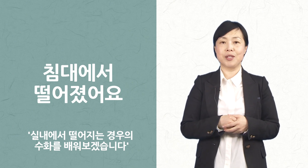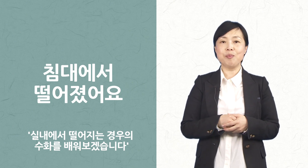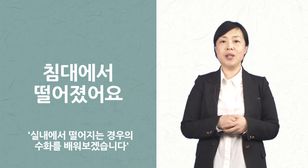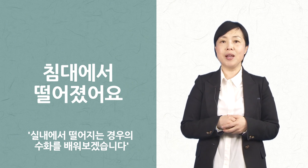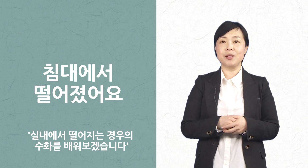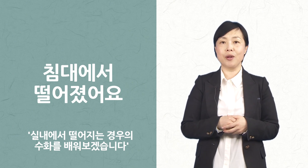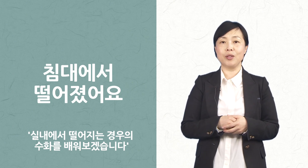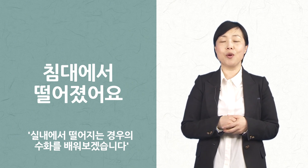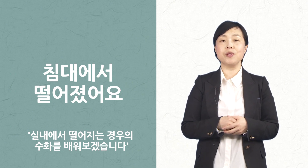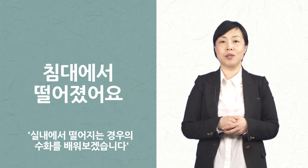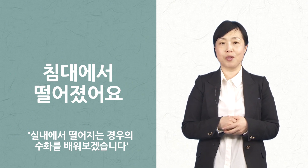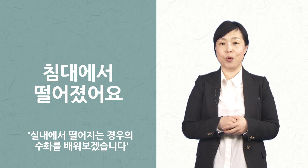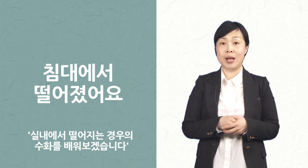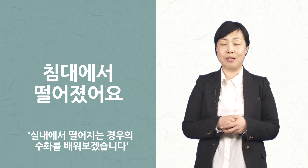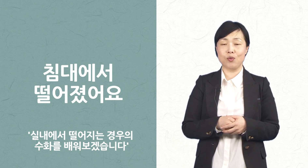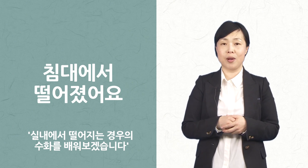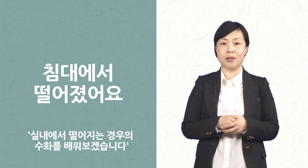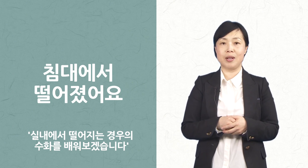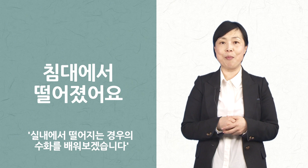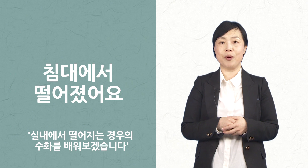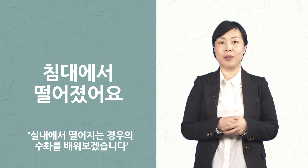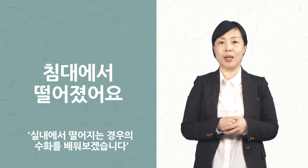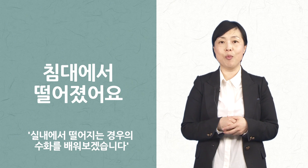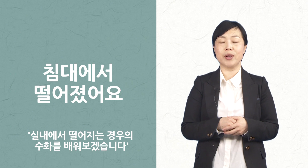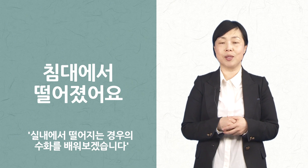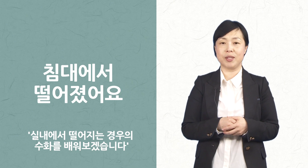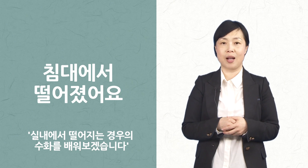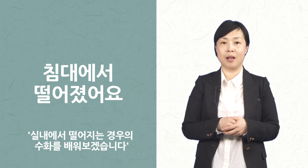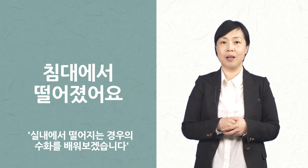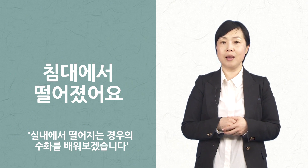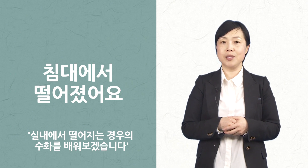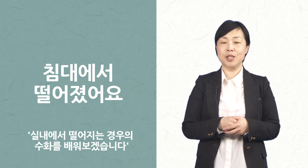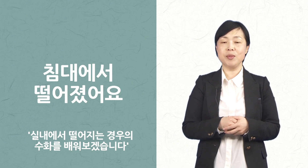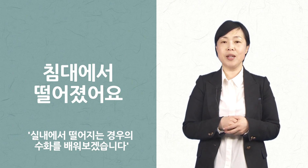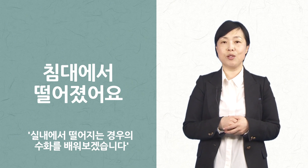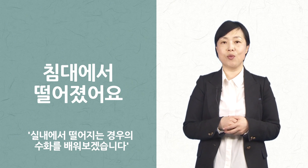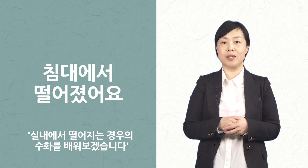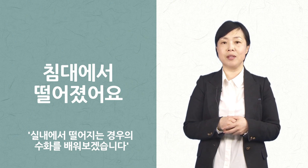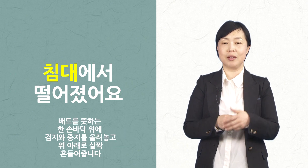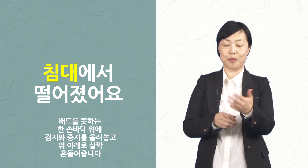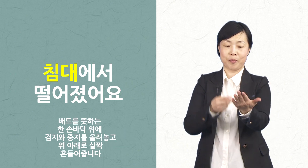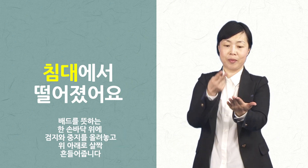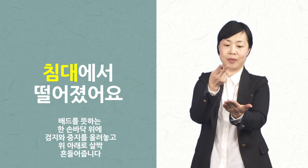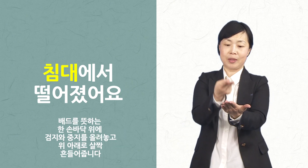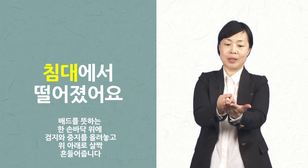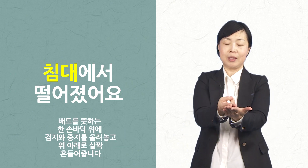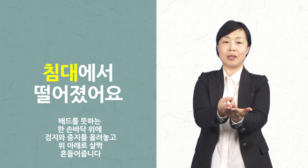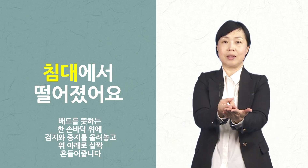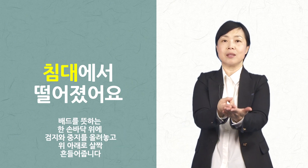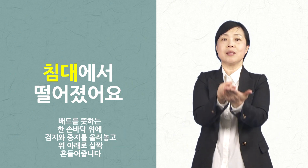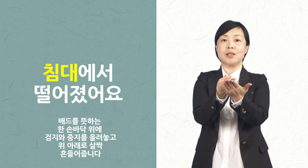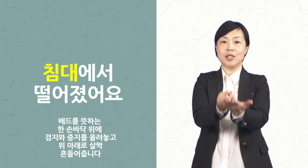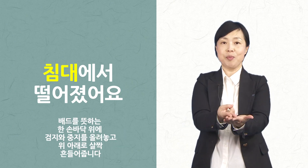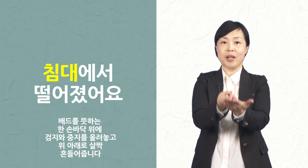침대에서 떨어졌어요라는 수화를 한번 해보겠습니다 침대의 수화는 침대